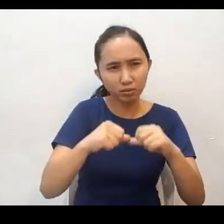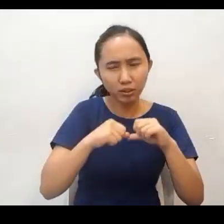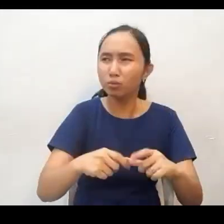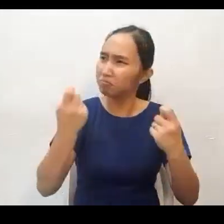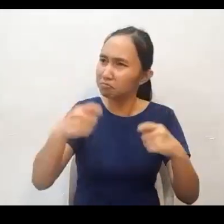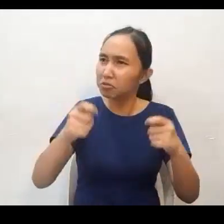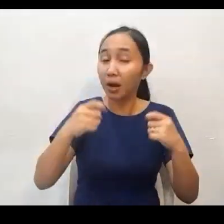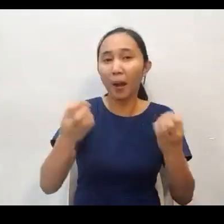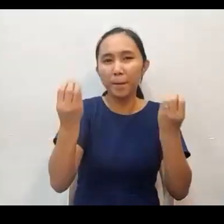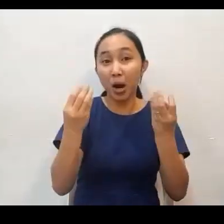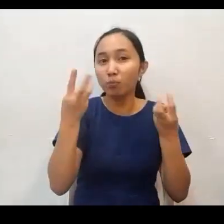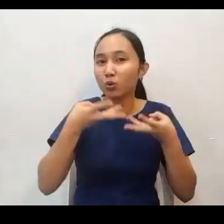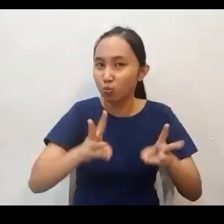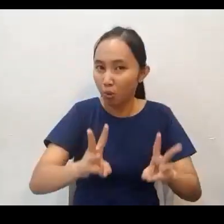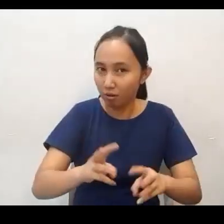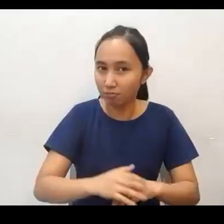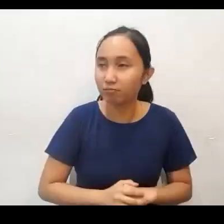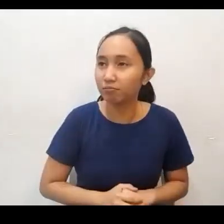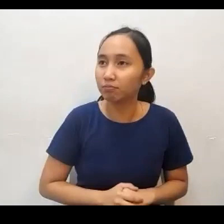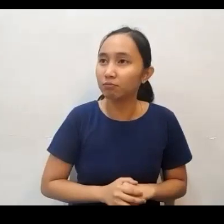Kaya sinubukan niya po iyon sa maraming paraan.